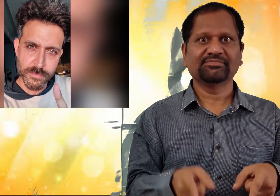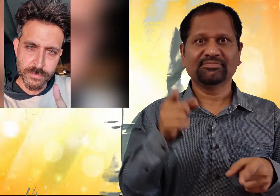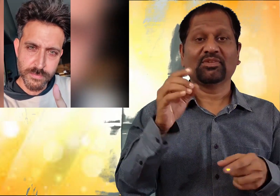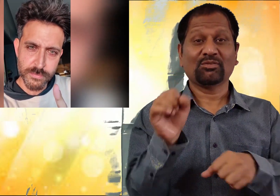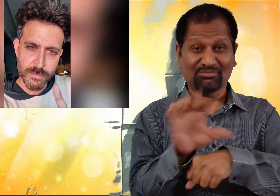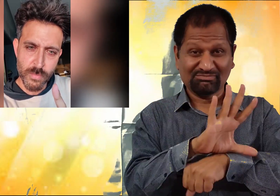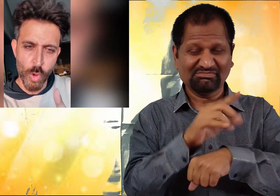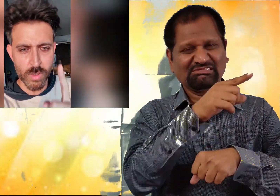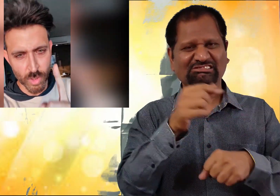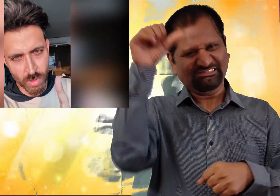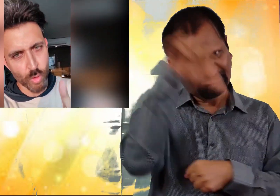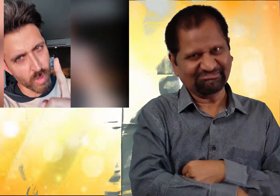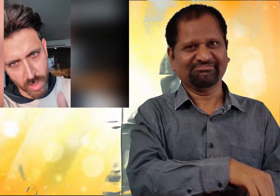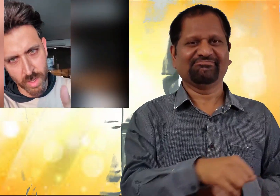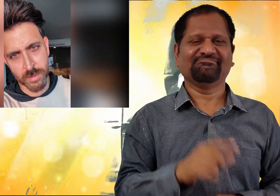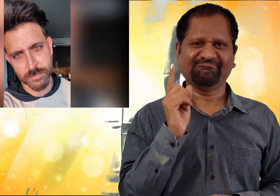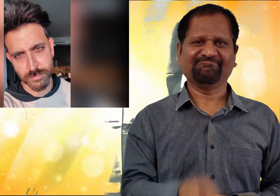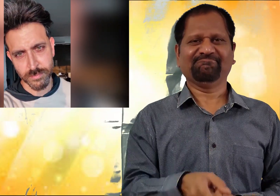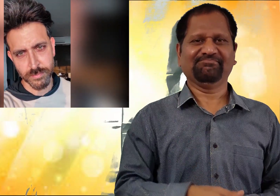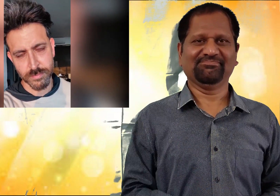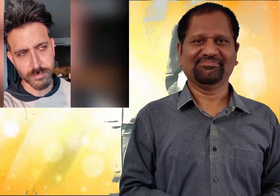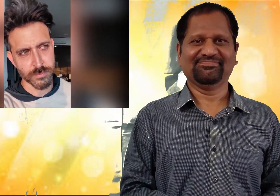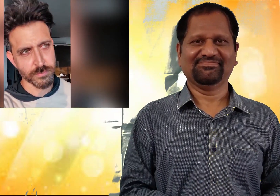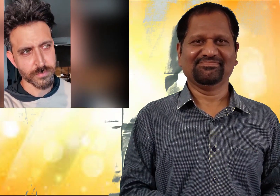और करोना को हराना है